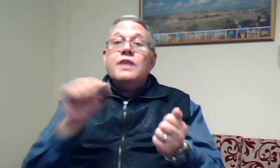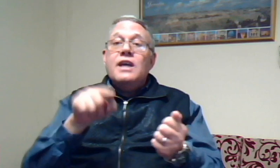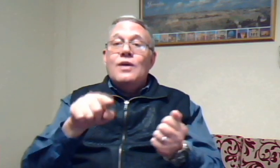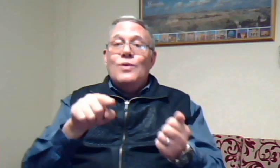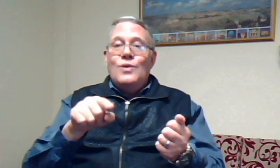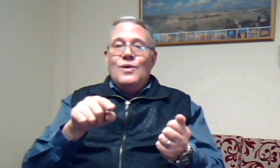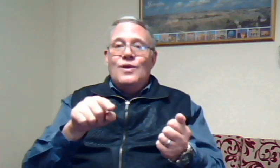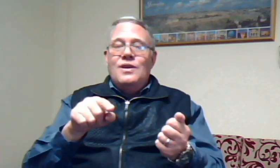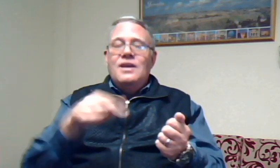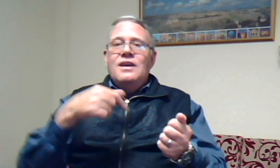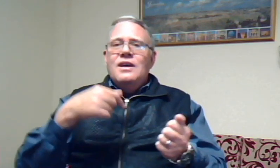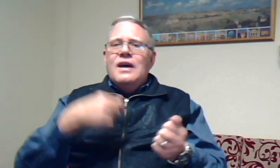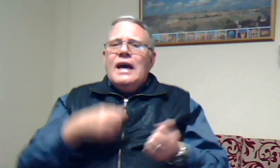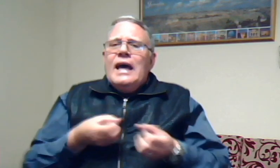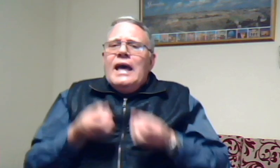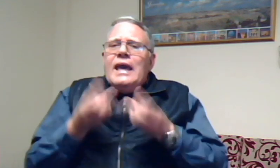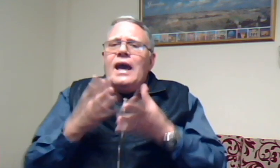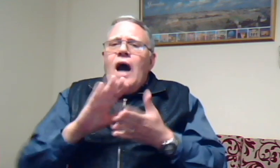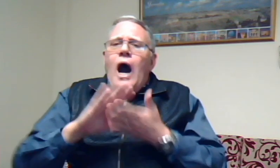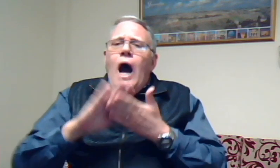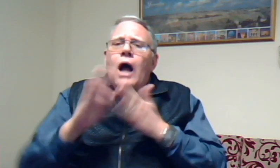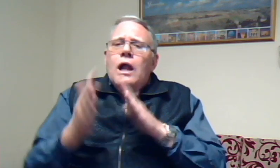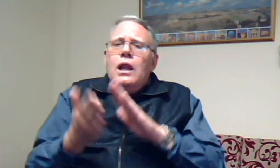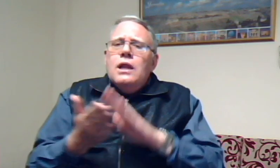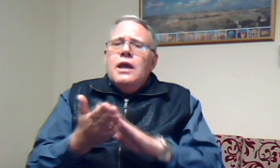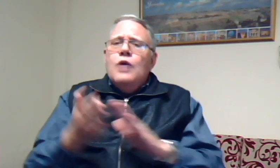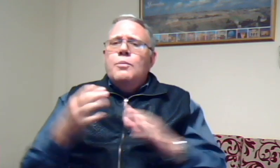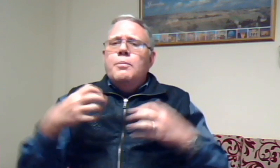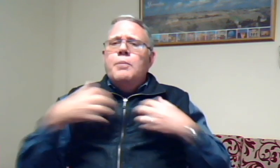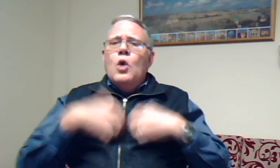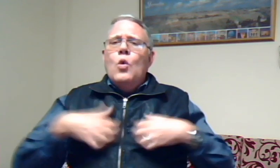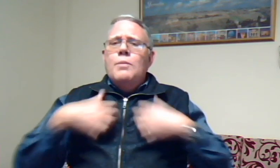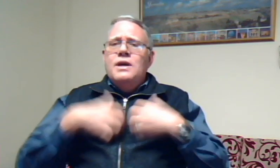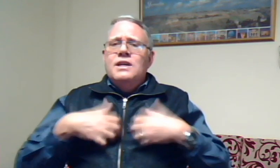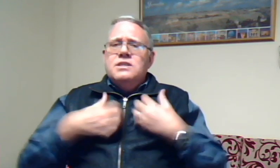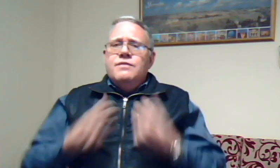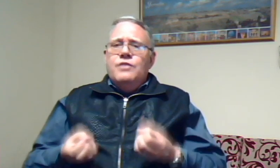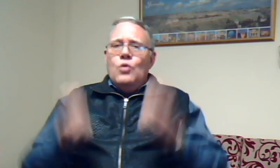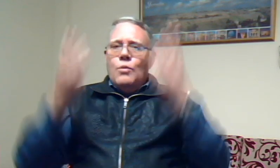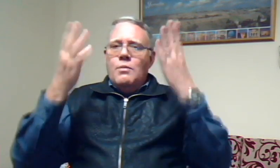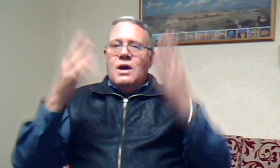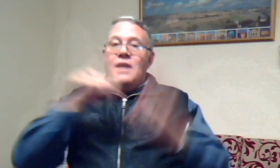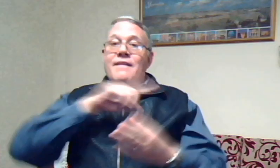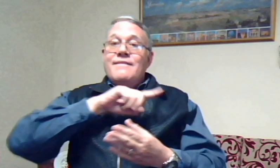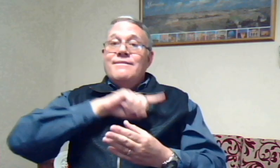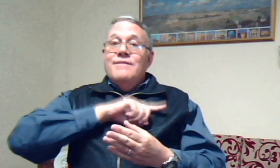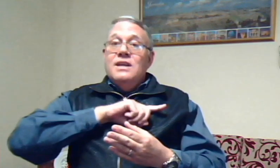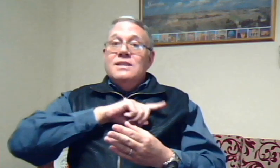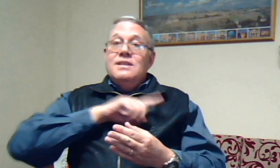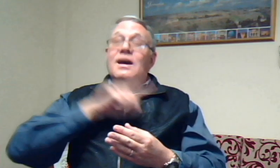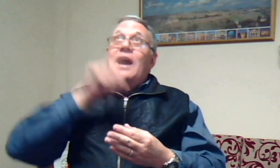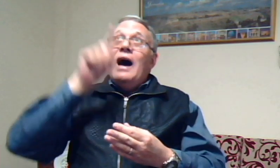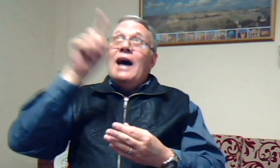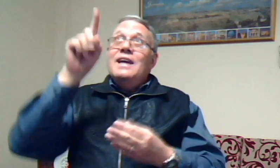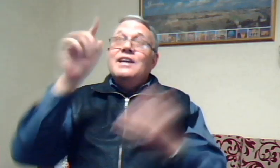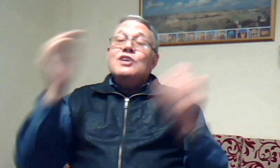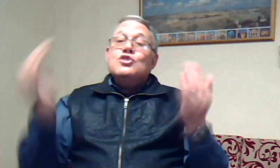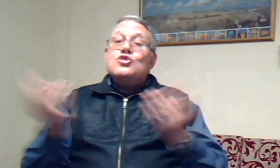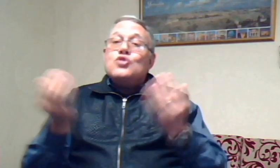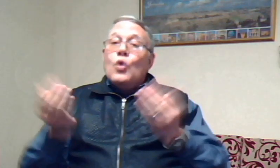jou. Gee al jou bekommernisse vir hom, want hy sorg